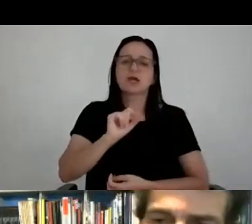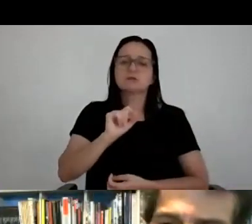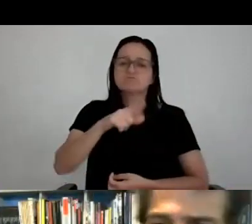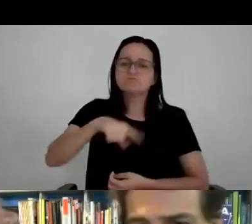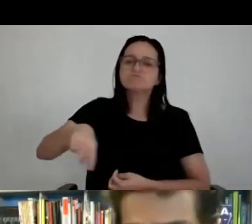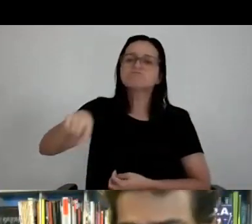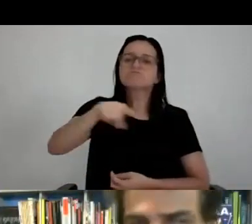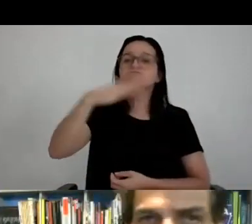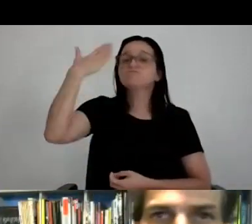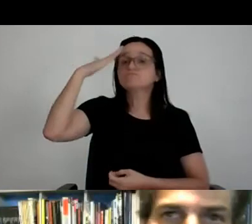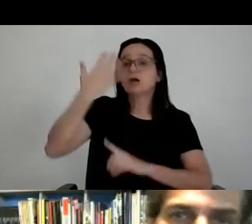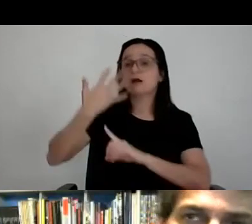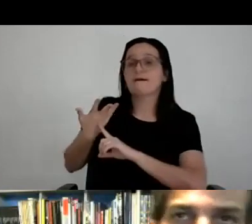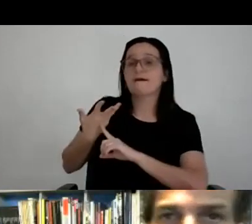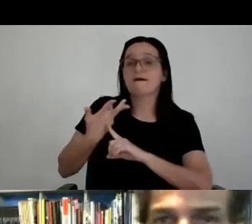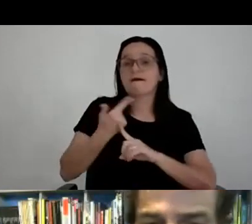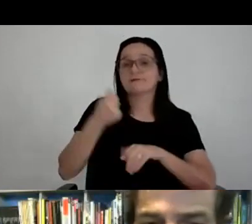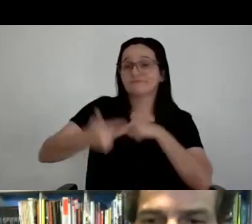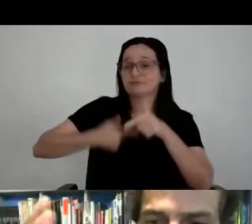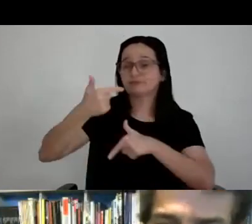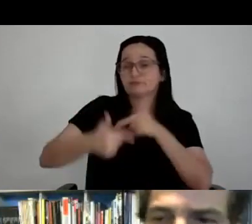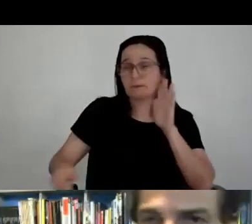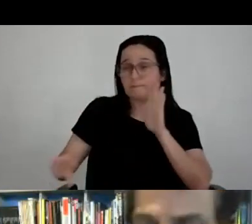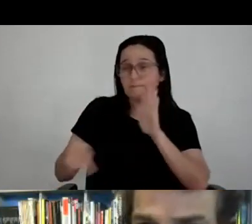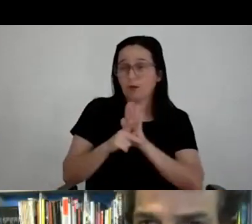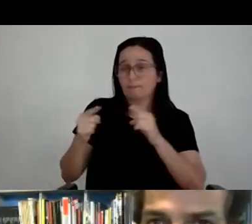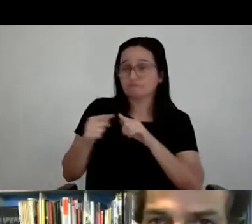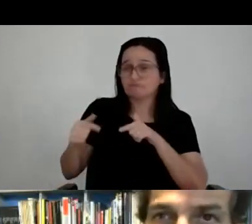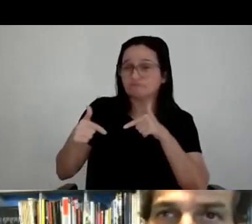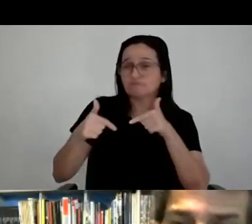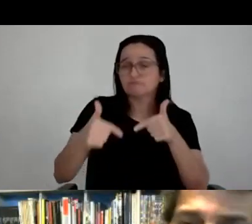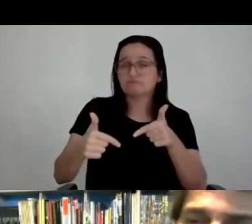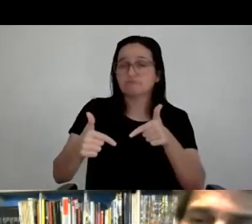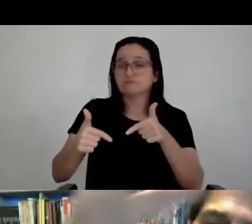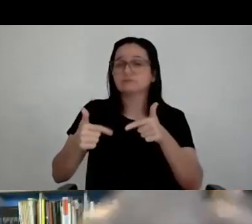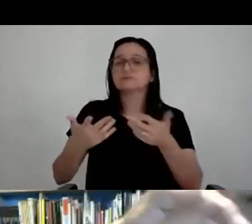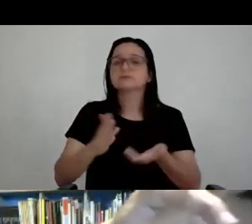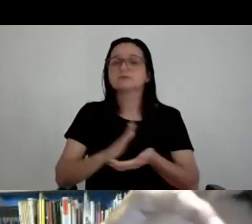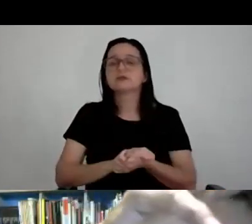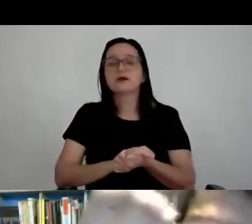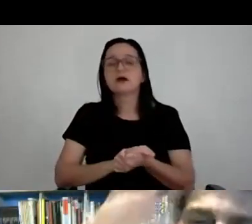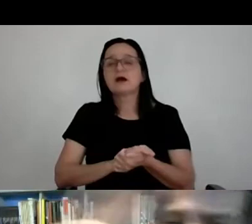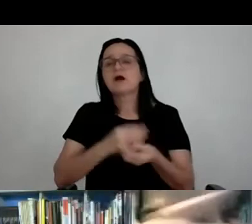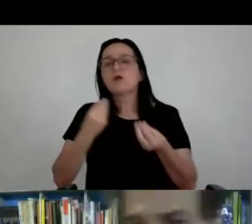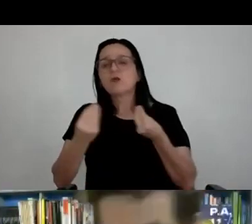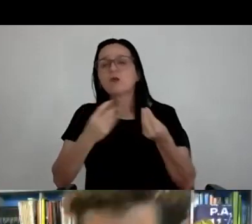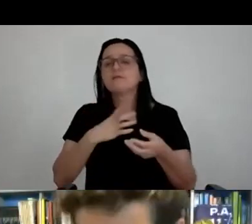falar arquitetura é arte e função, arquitetura e função, forma e função, forma, função e conteúdo, forma, função e conteúdo,